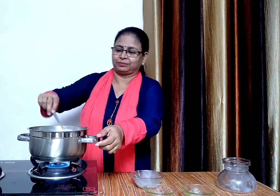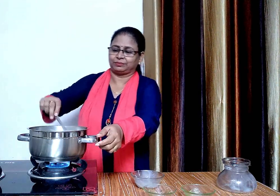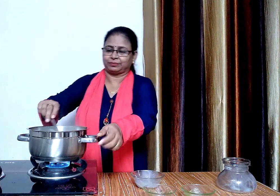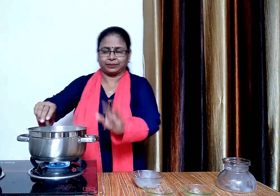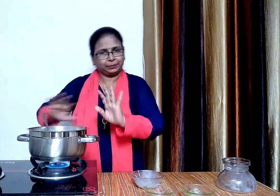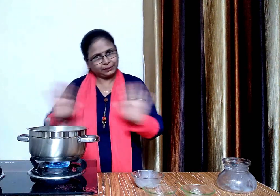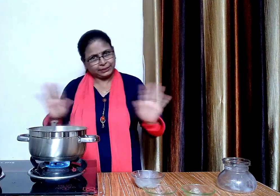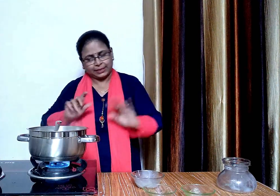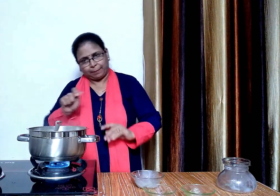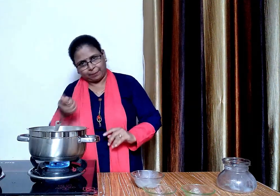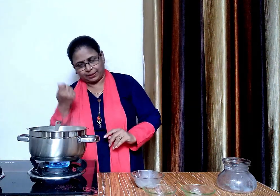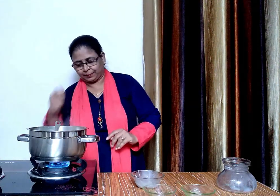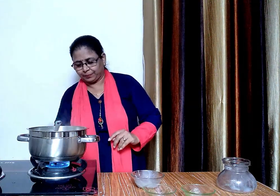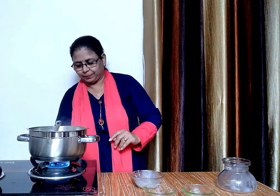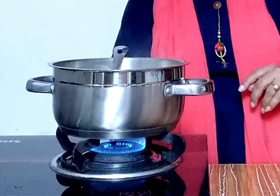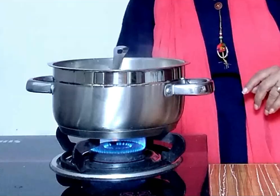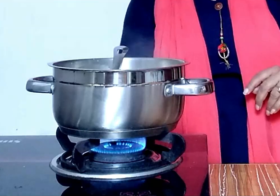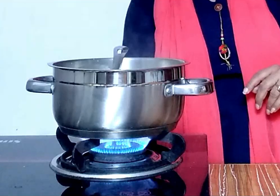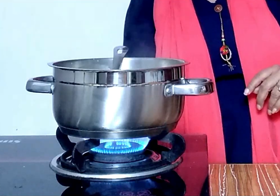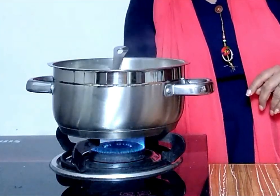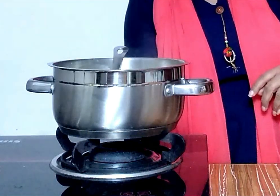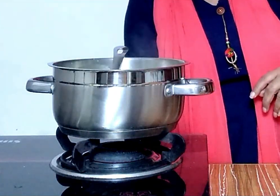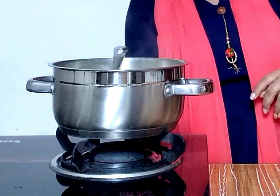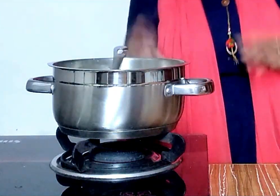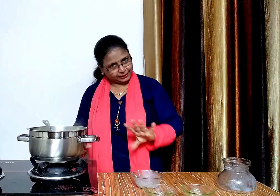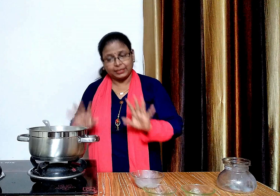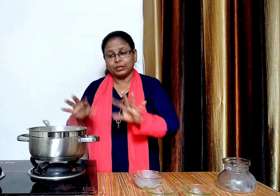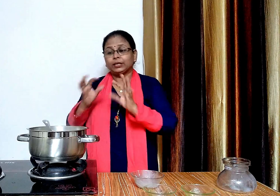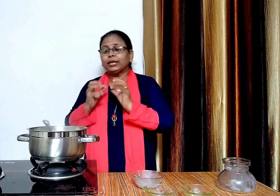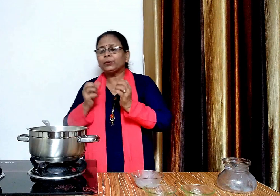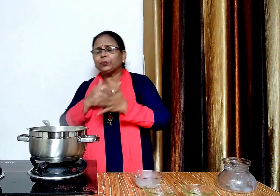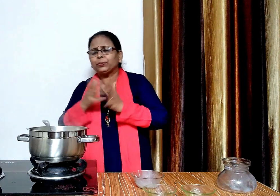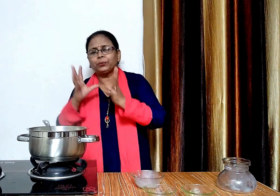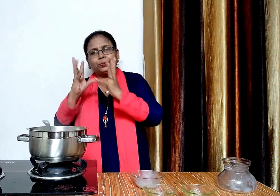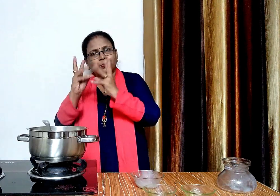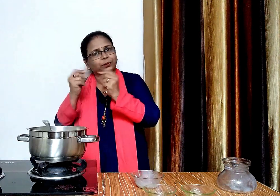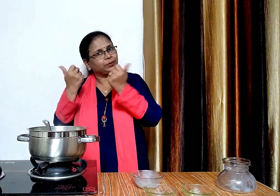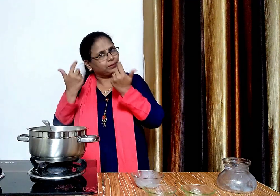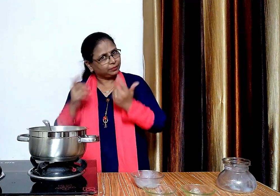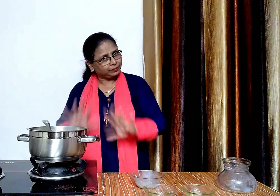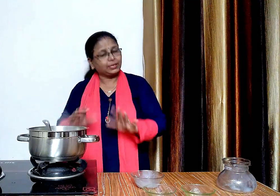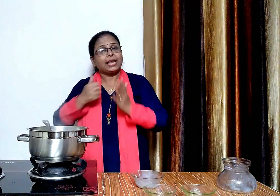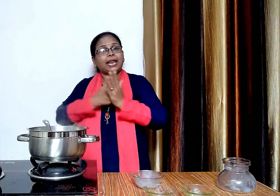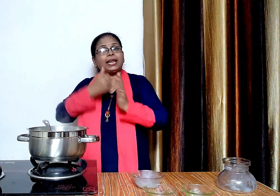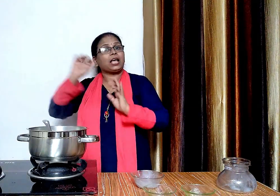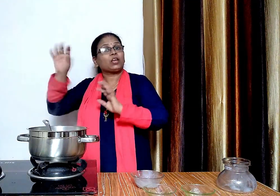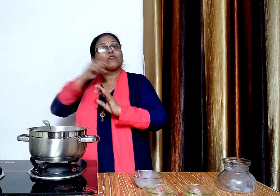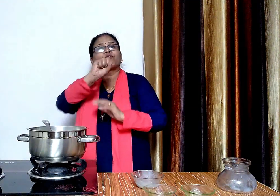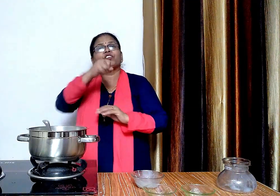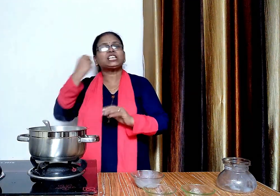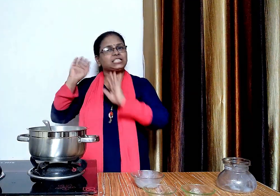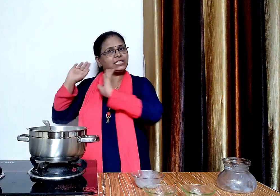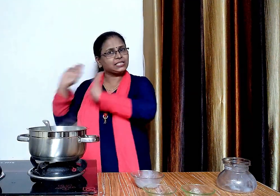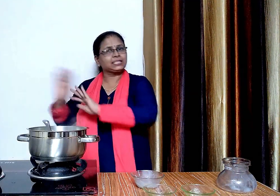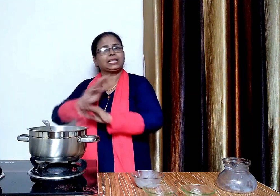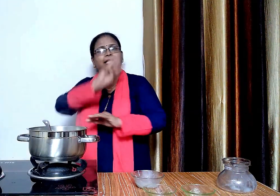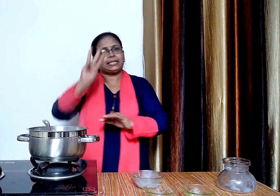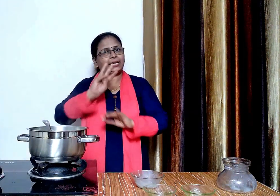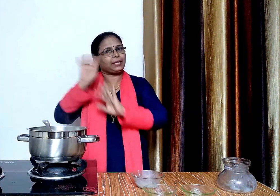ये बन चुका है अब जैस पंद कर देंगे जब ये हलका ठंडा हो चाहे तब इसे हम तीन गंटे के लिए फ्रेश में रख देंगे और फिर